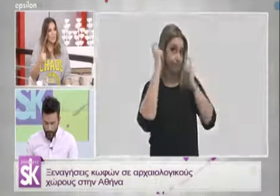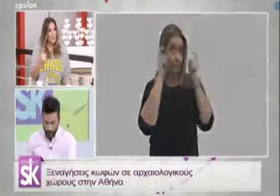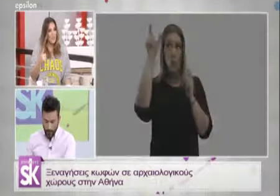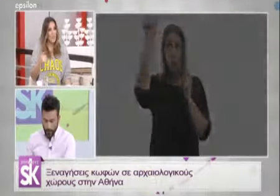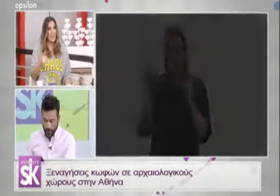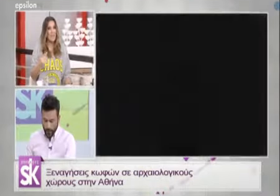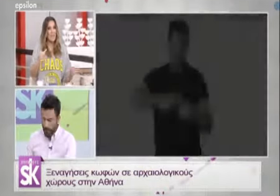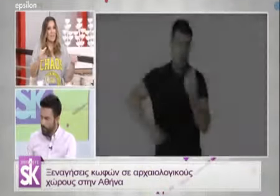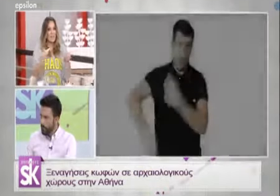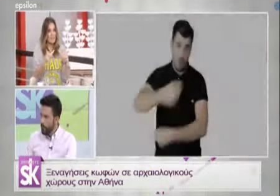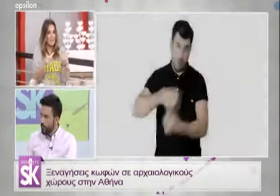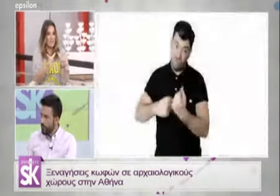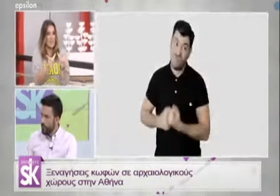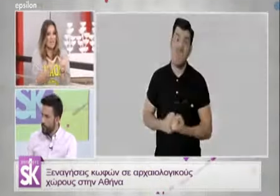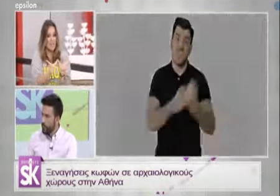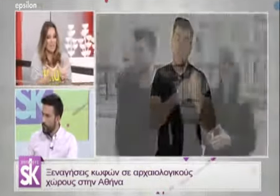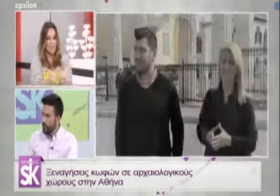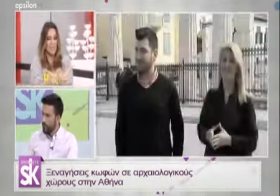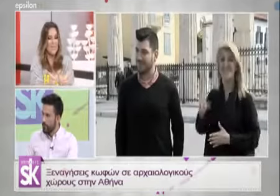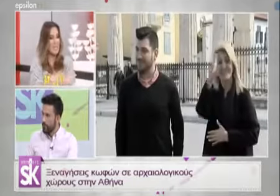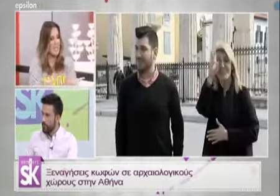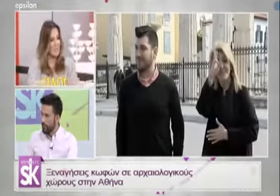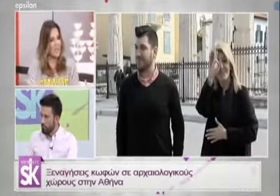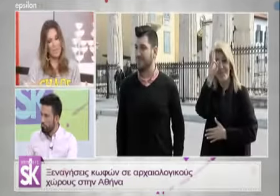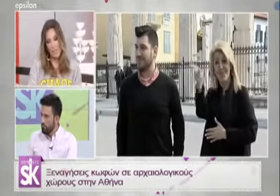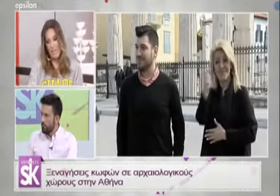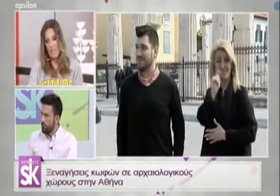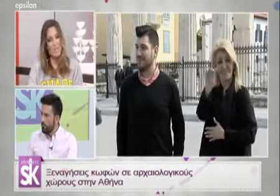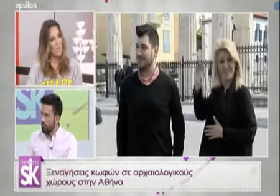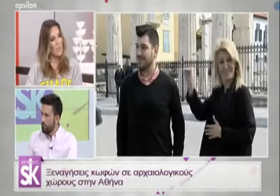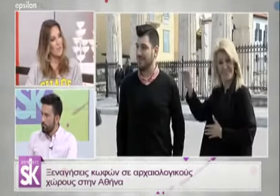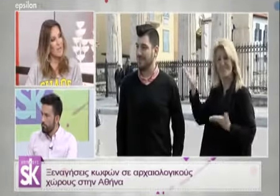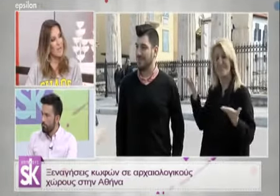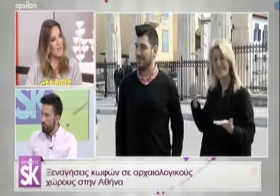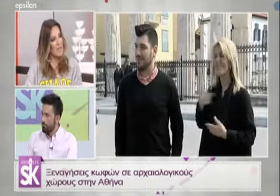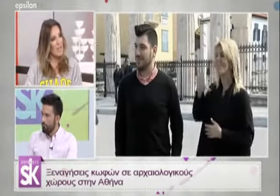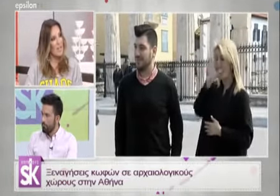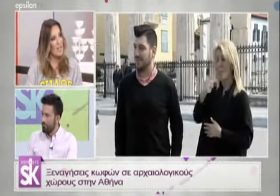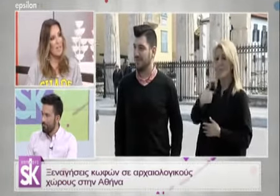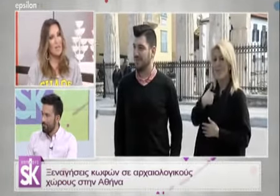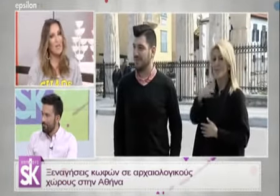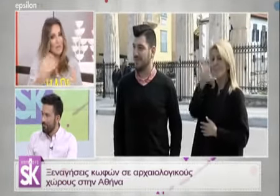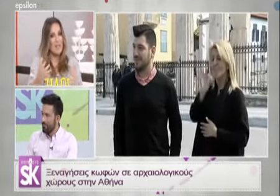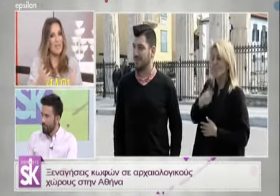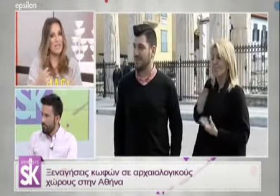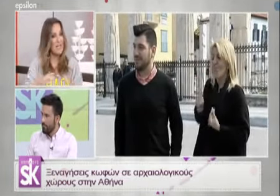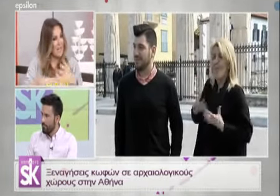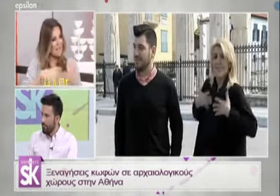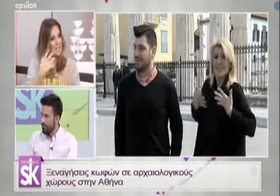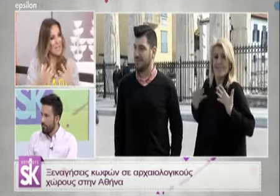βίντεο. Φαντάζω ότι είναι η σκηνή του θεάτρου και είναι λίγο πιο δίπλα ο Διερμηνέας και κάνει τις